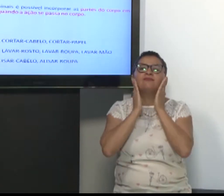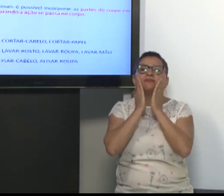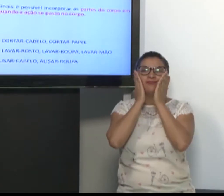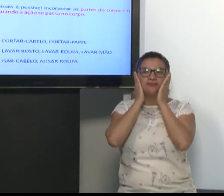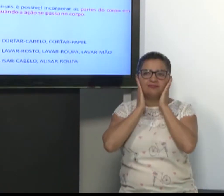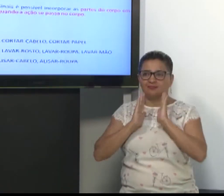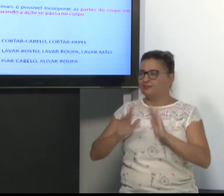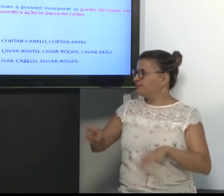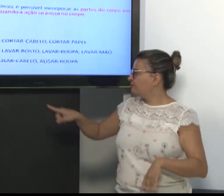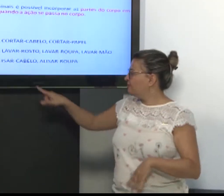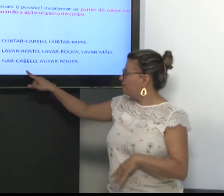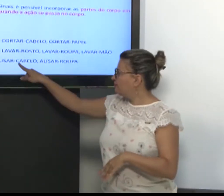Alisar a pele.